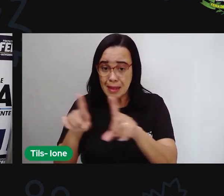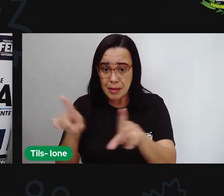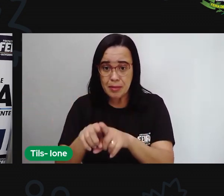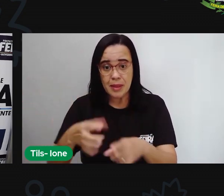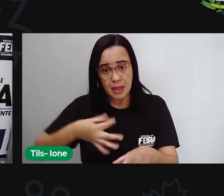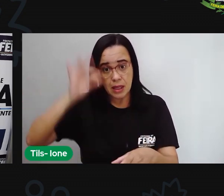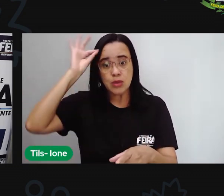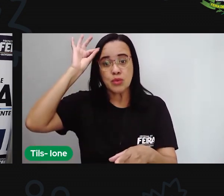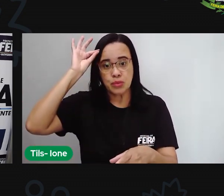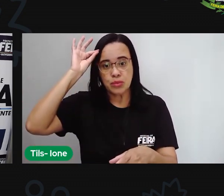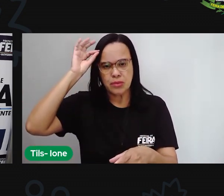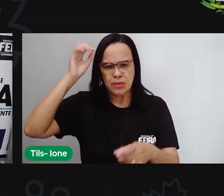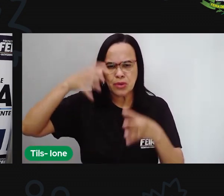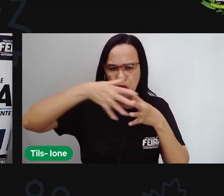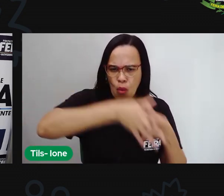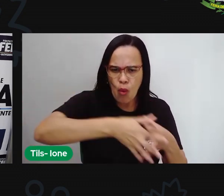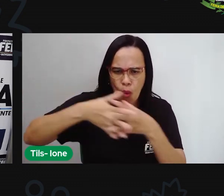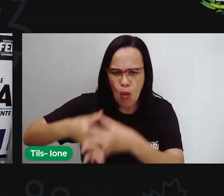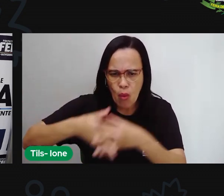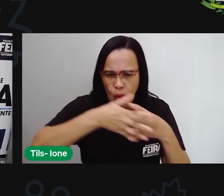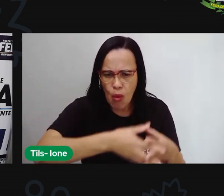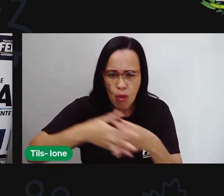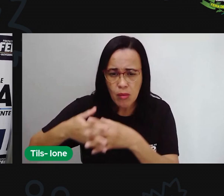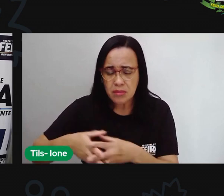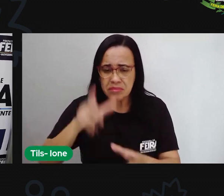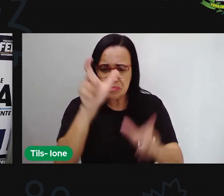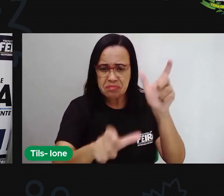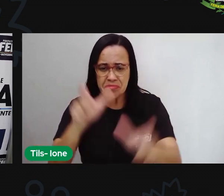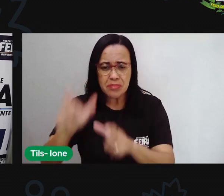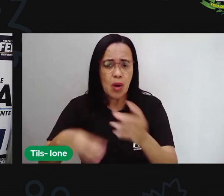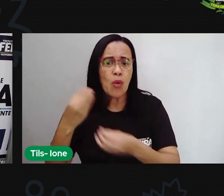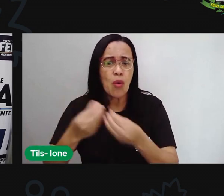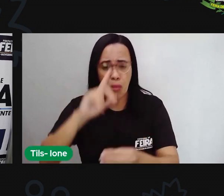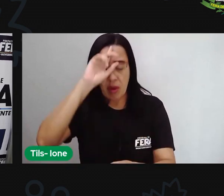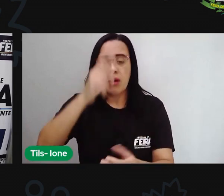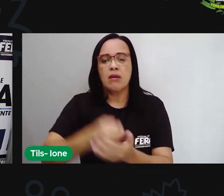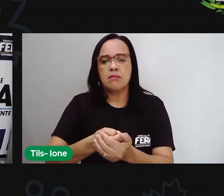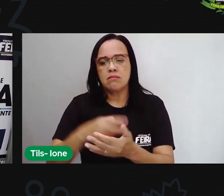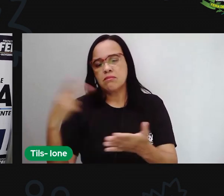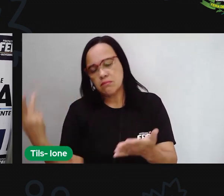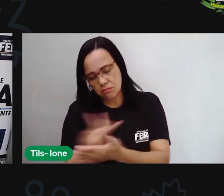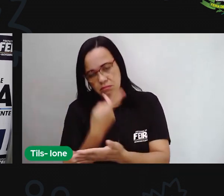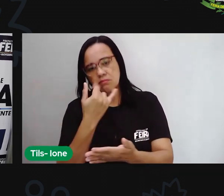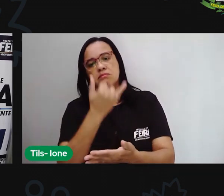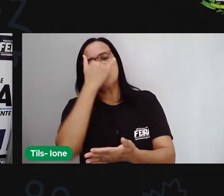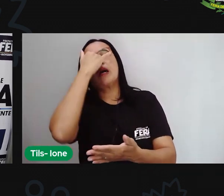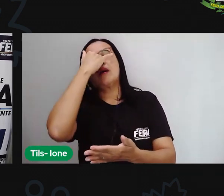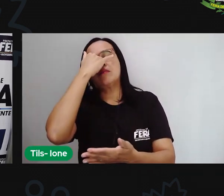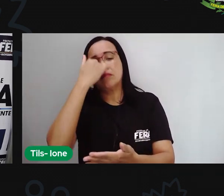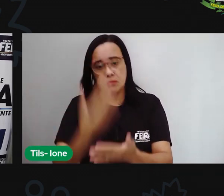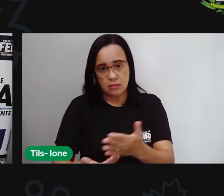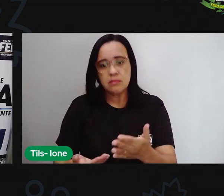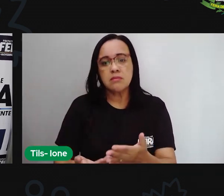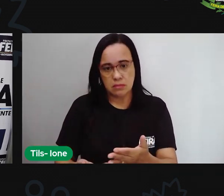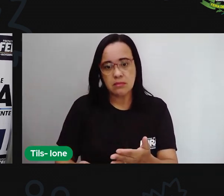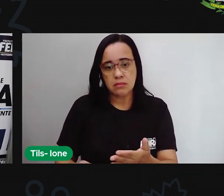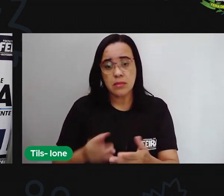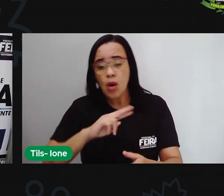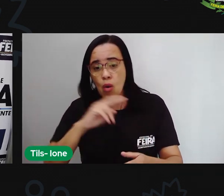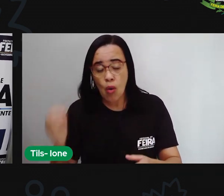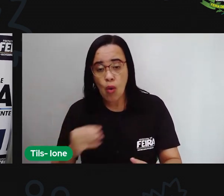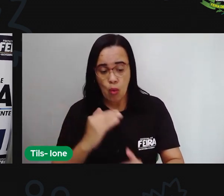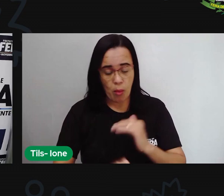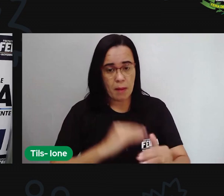as ideias e fazer com que essas pessoas tomem decisões erradas desenvolvam ações erradas